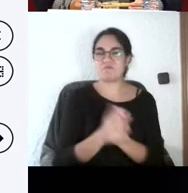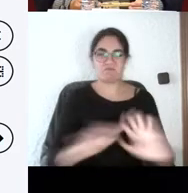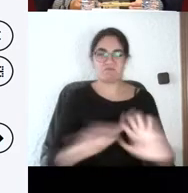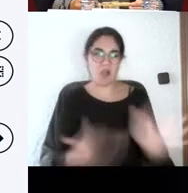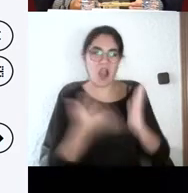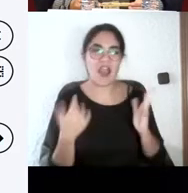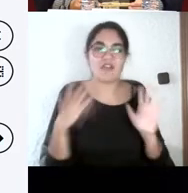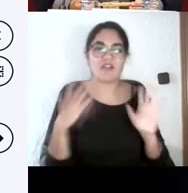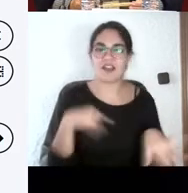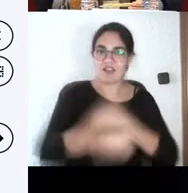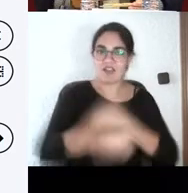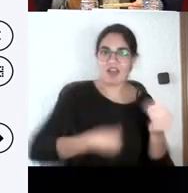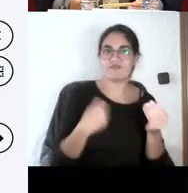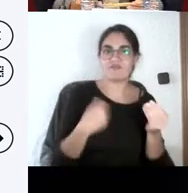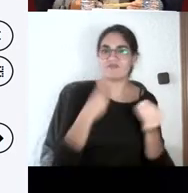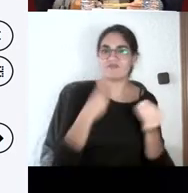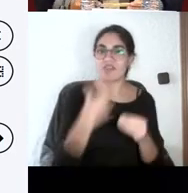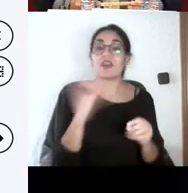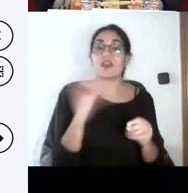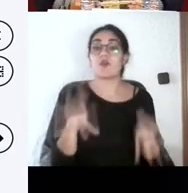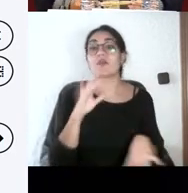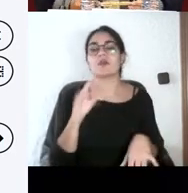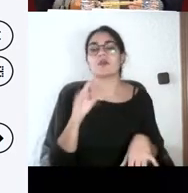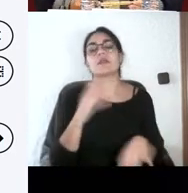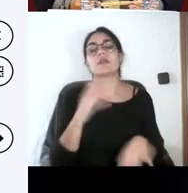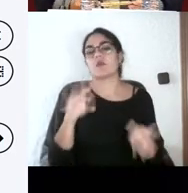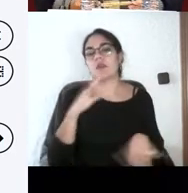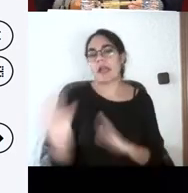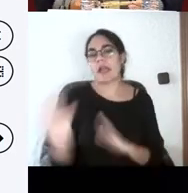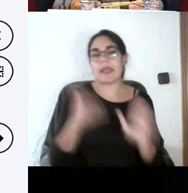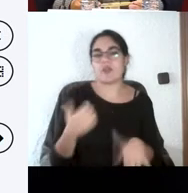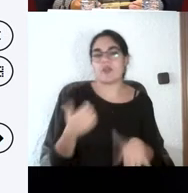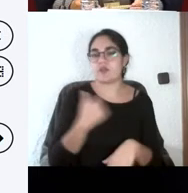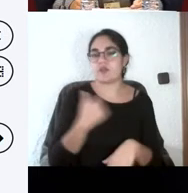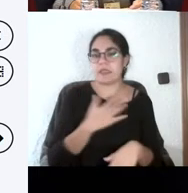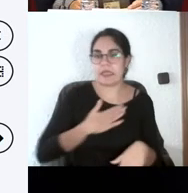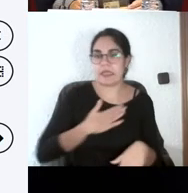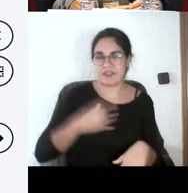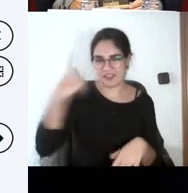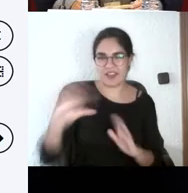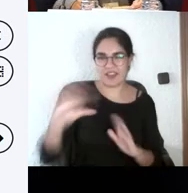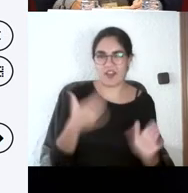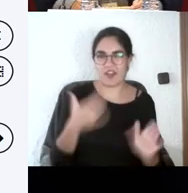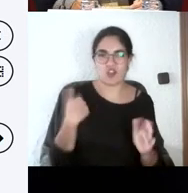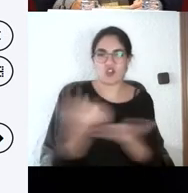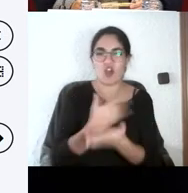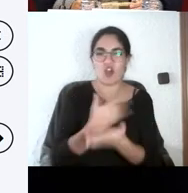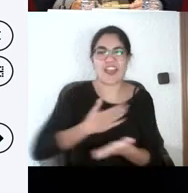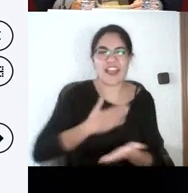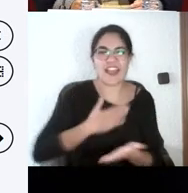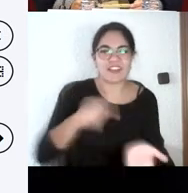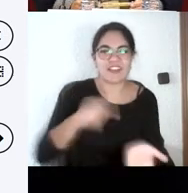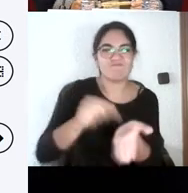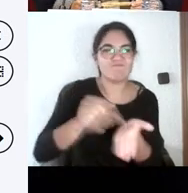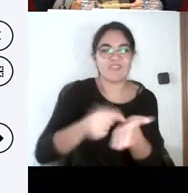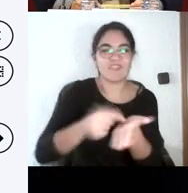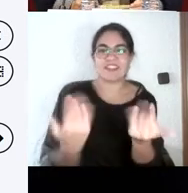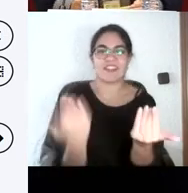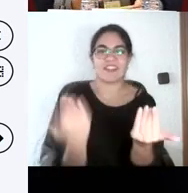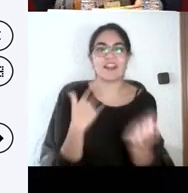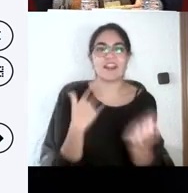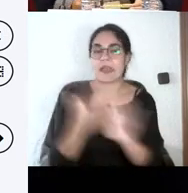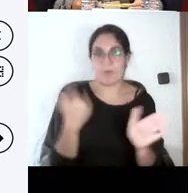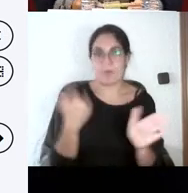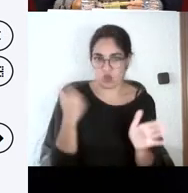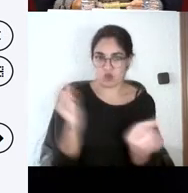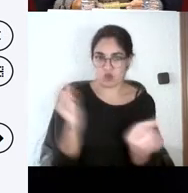Estamos en una generación que valora mucho la inmediatez y lo que necesite para hoy mismo. Pero yo creo que una buena base es importante. Por lo tanto, también tenemos que